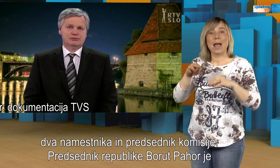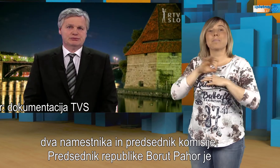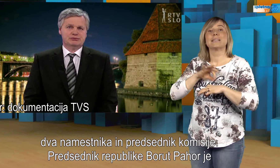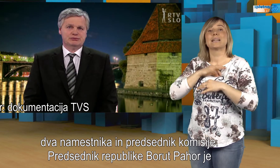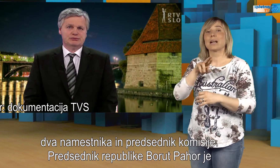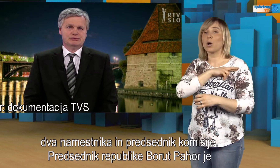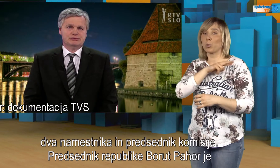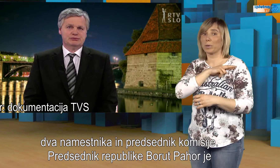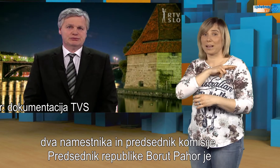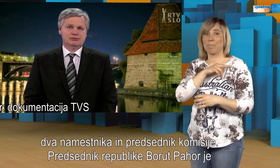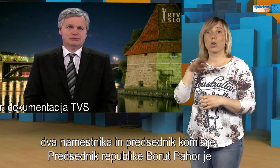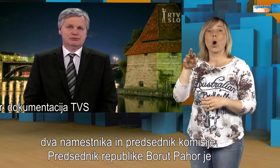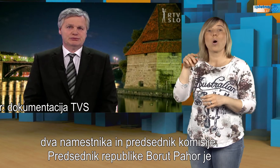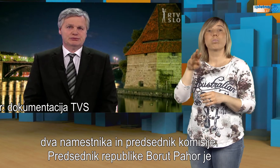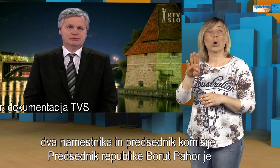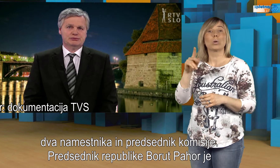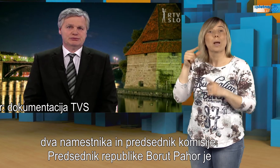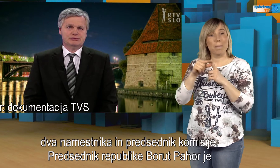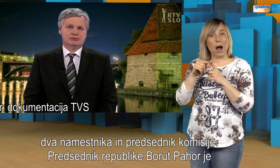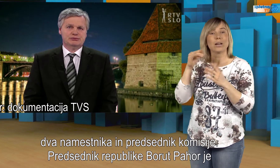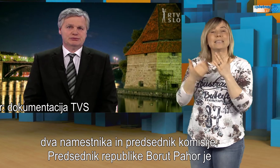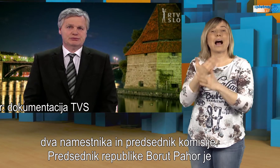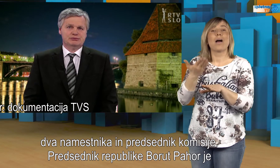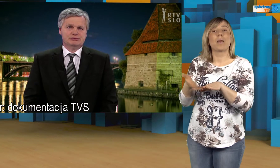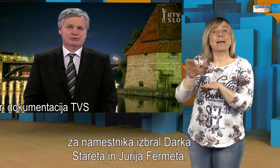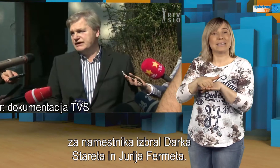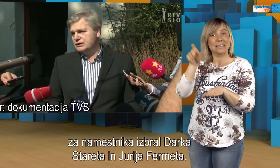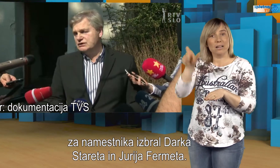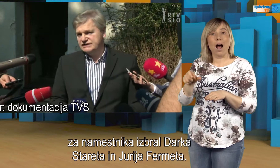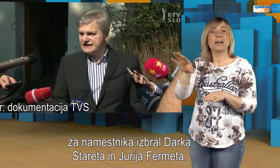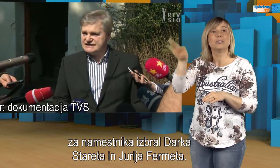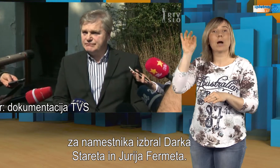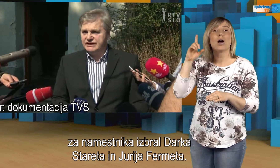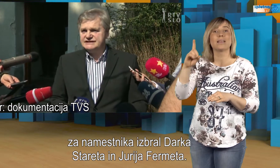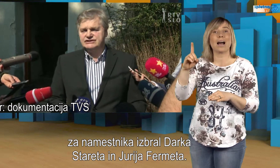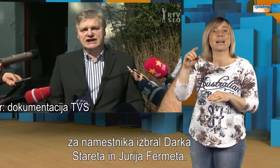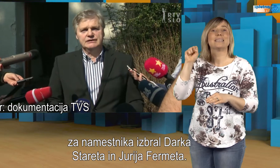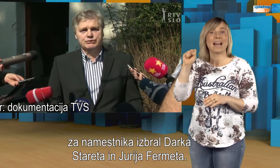Predsednik Republike Borut Pahor je za namestnika izbral Darka Stareta in Jurija Fermeta.